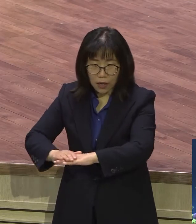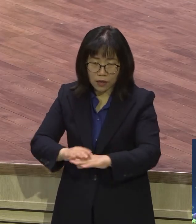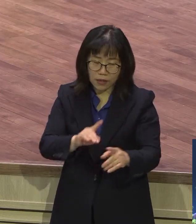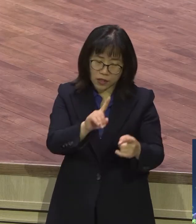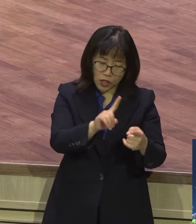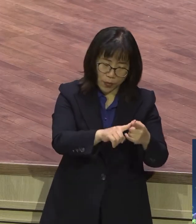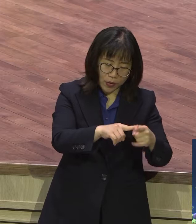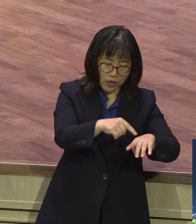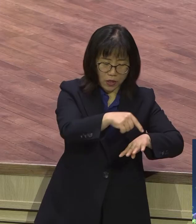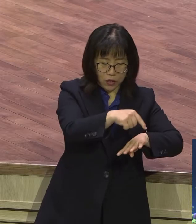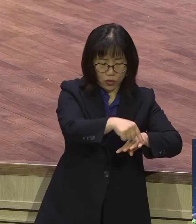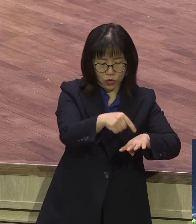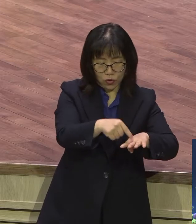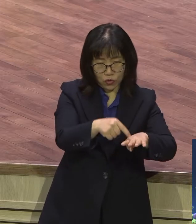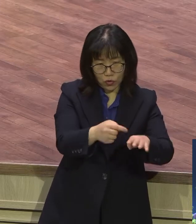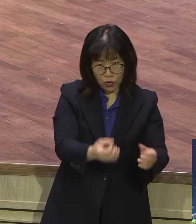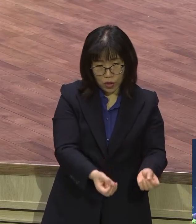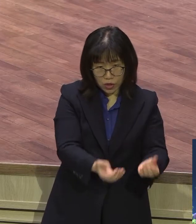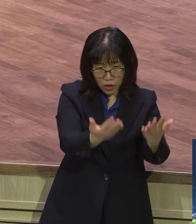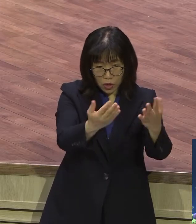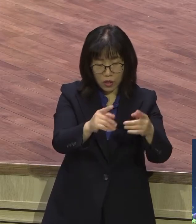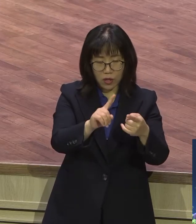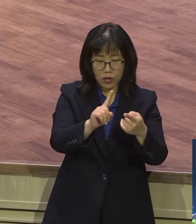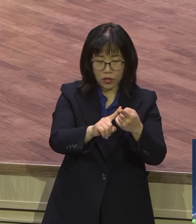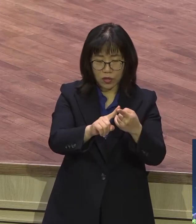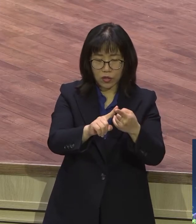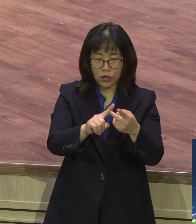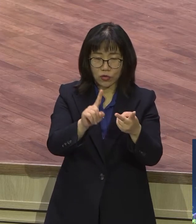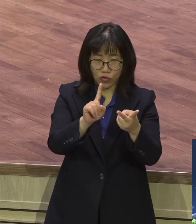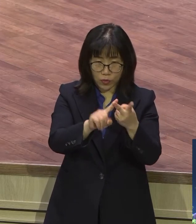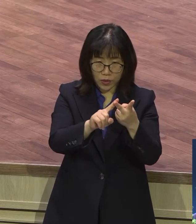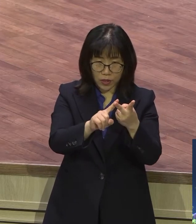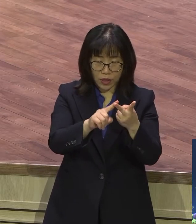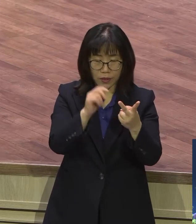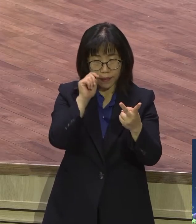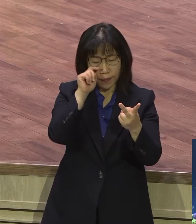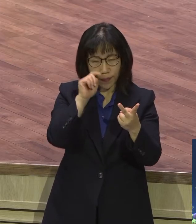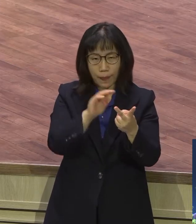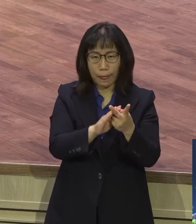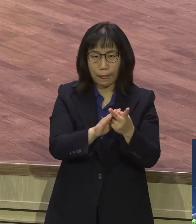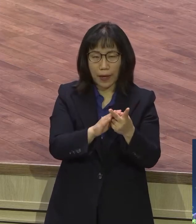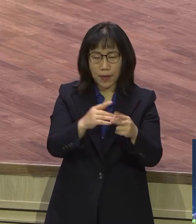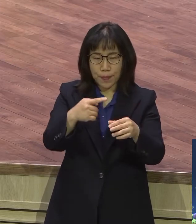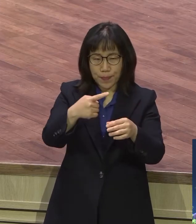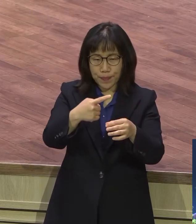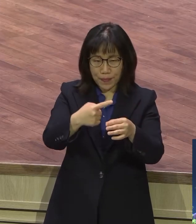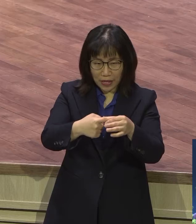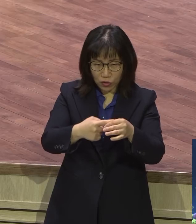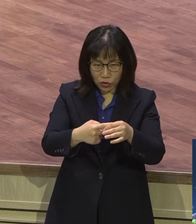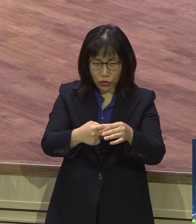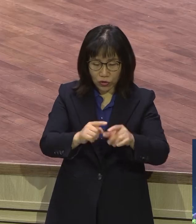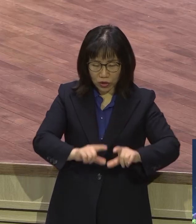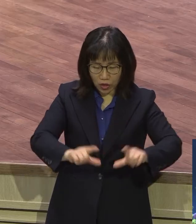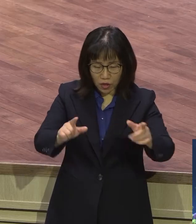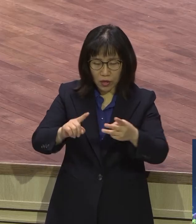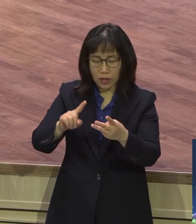무교절로 이스라엘 백성들의 출애급을 기념하는 절기입니다. 당시에 애굽의 모든